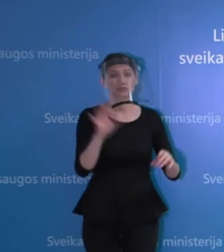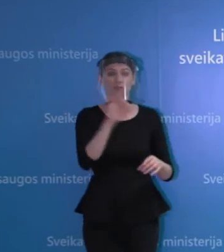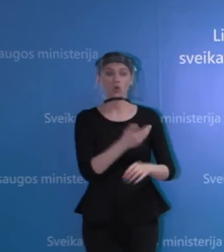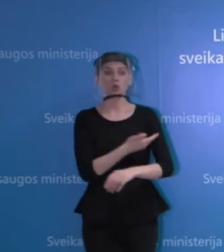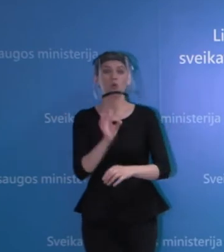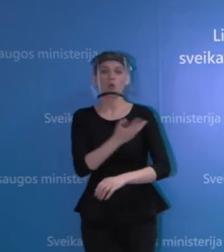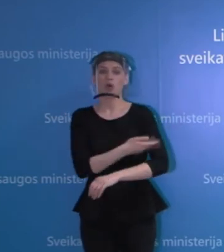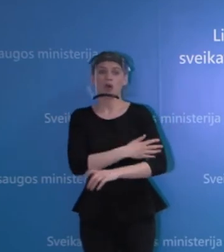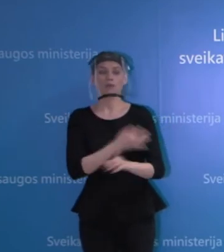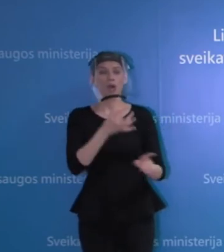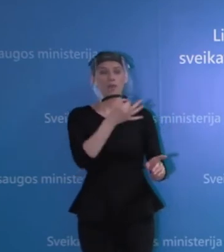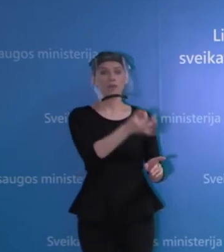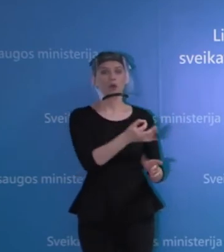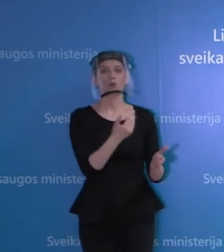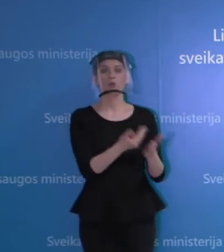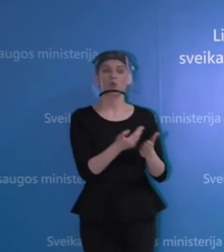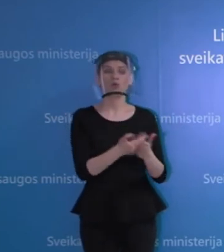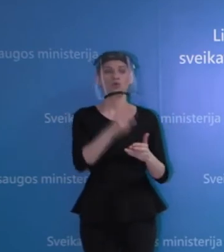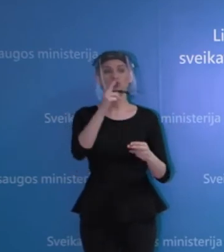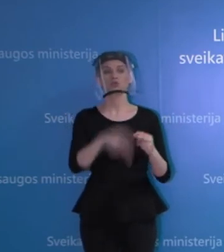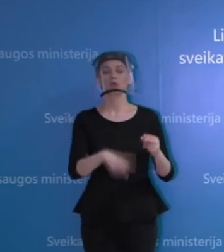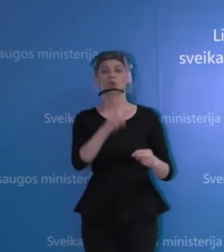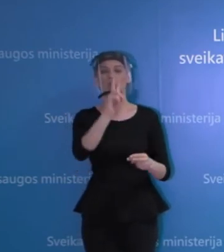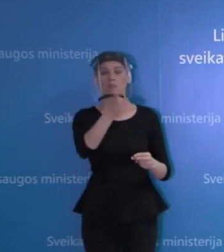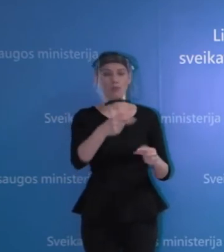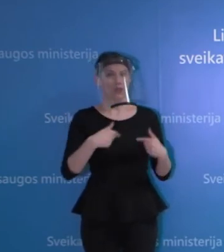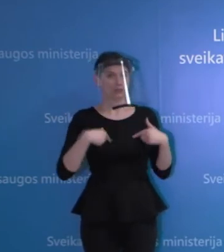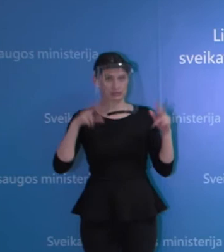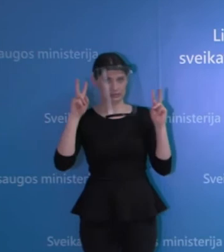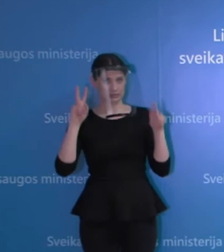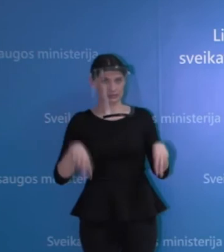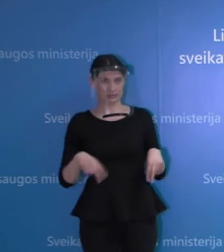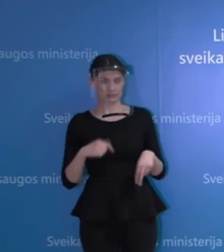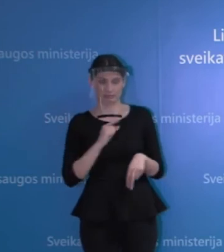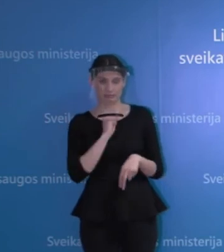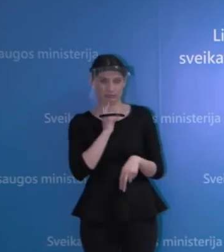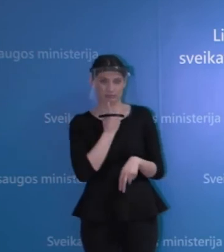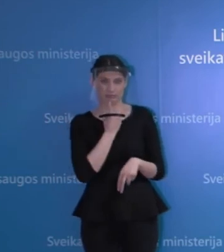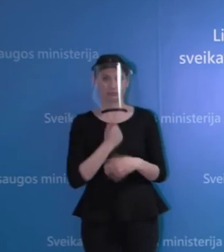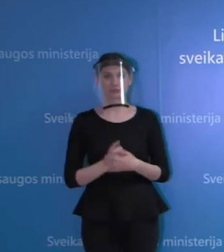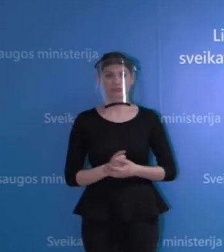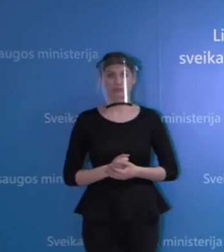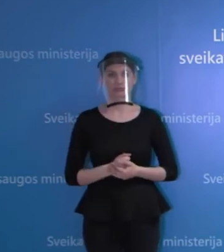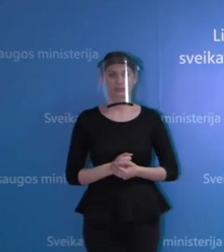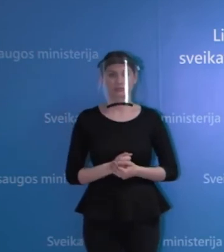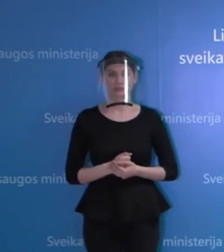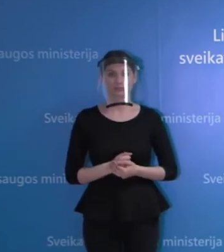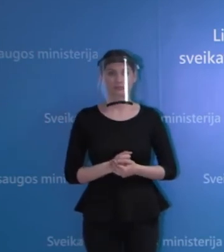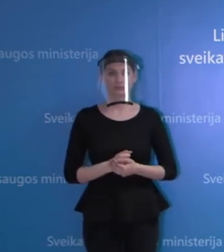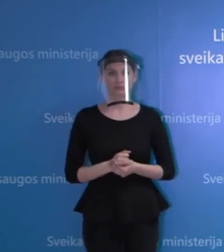dabar Lenkijos situaciją, kodėl jie taip komentuoja ir taip sako. Aš manau, kad mes tikrai